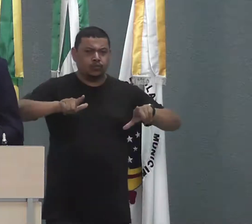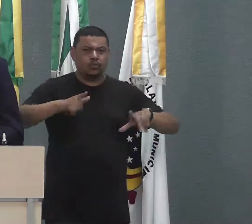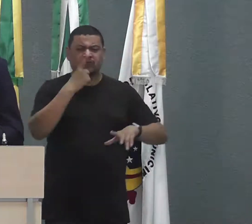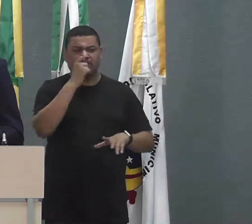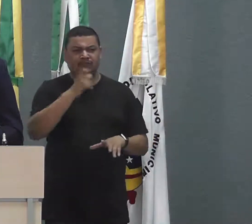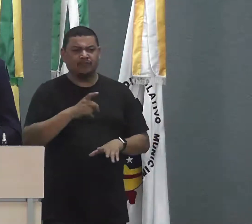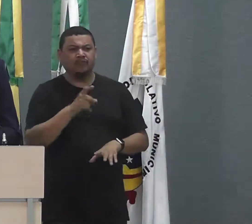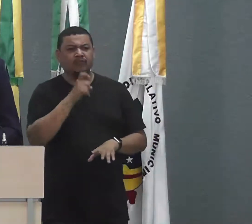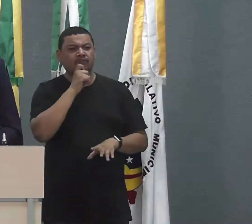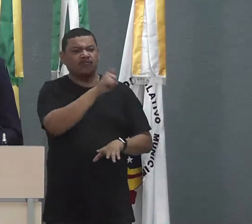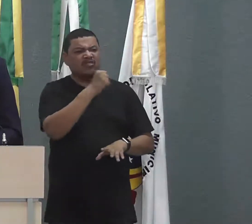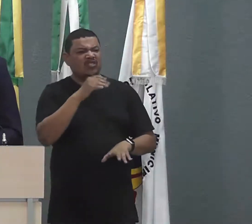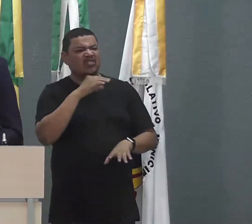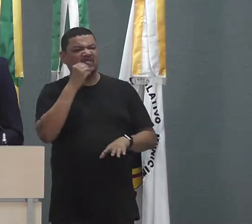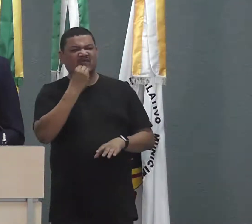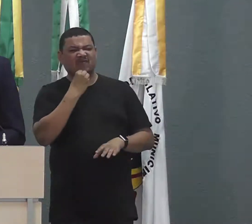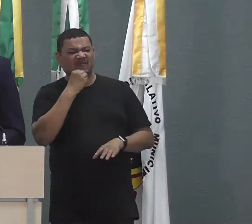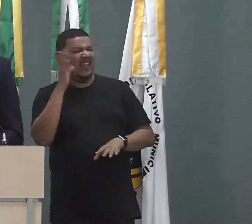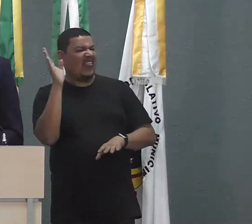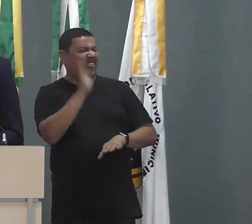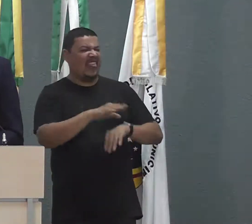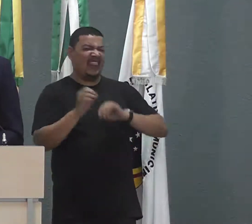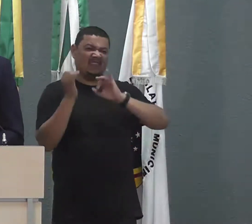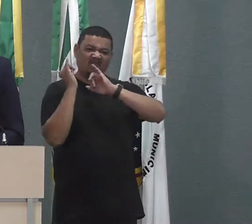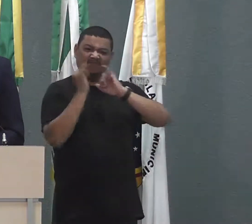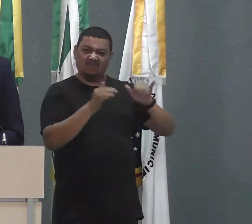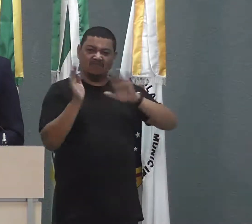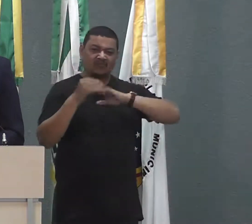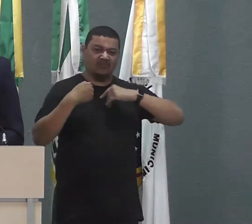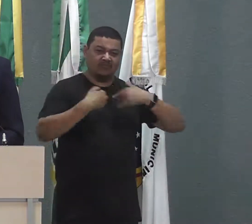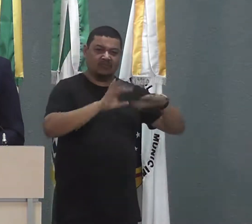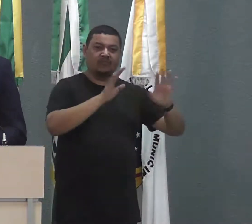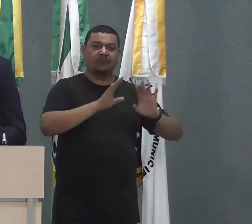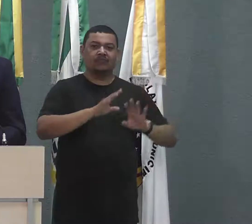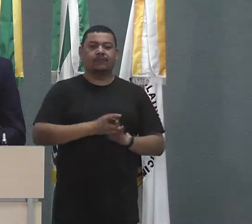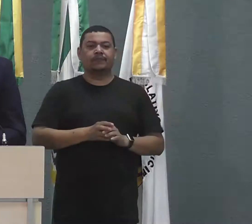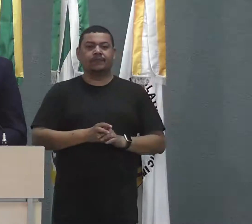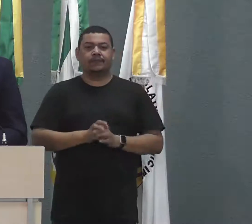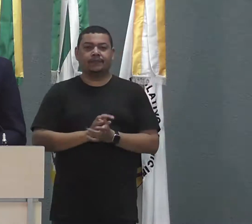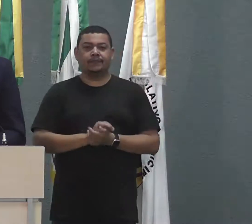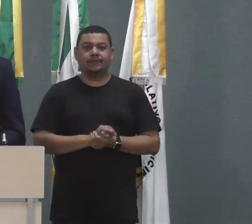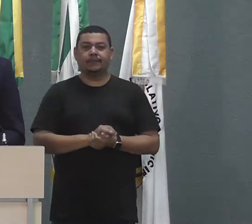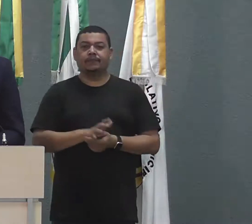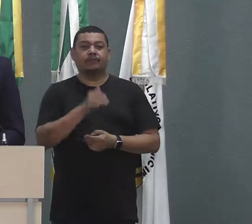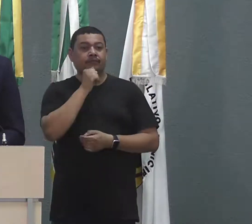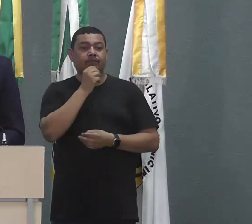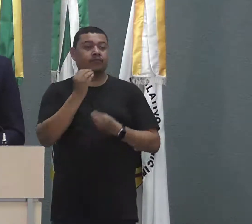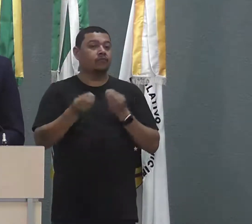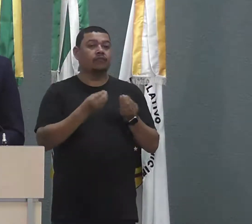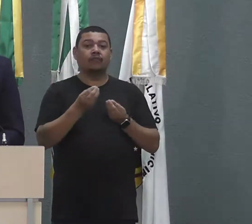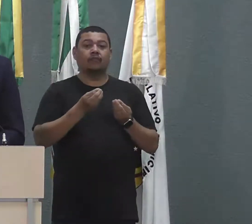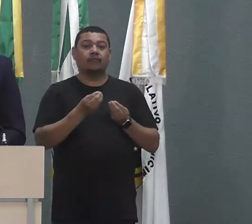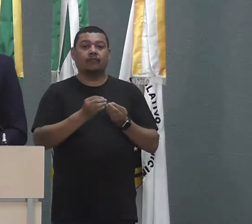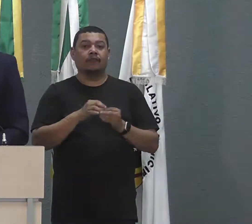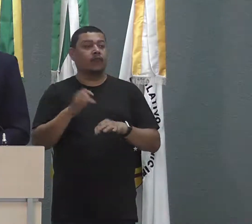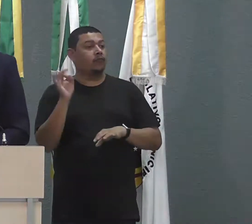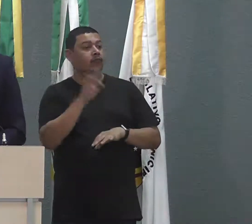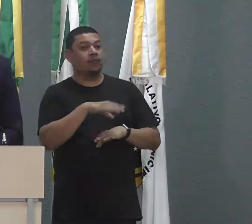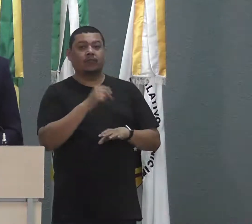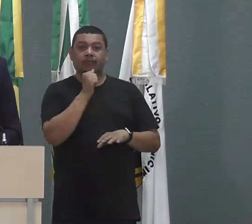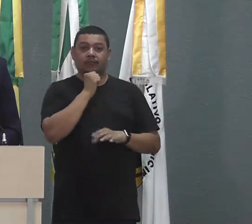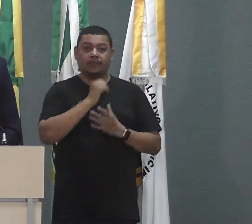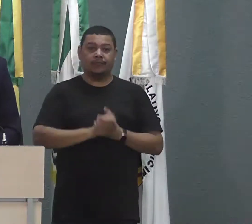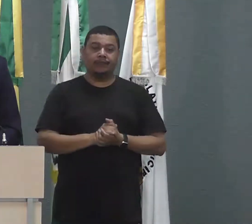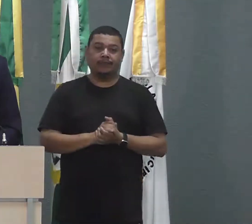velhas, móveis velhos, que ficam paradas às no fundo dos quintais, que não tem onde os moradores colocarem esses lixos,